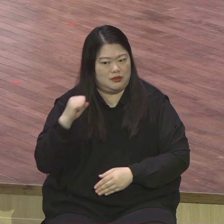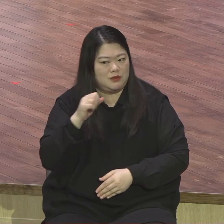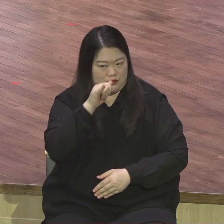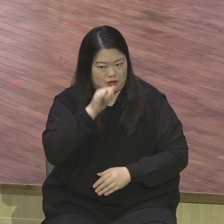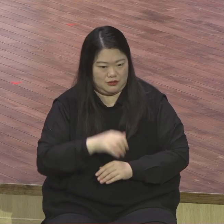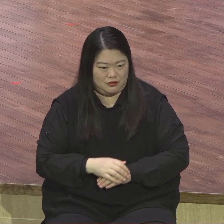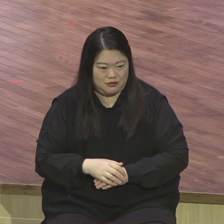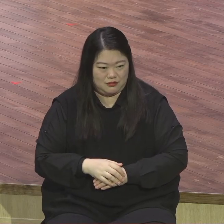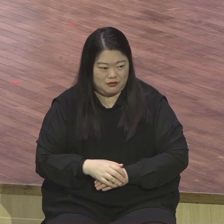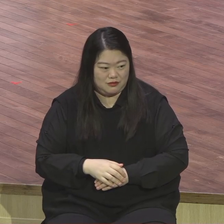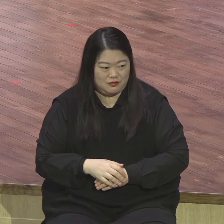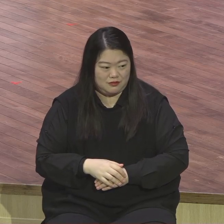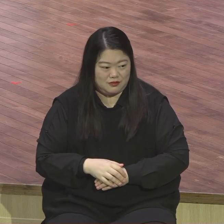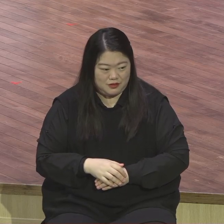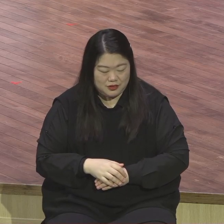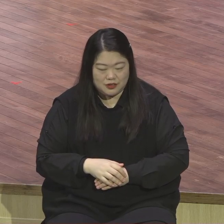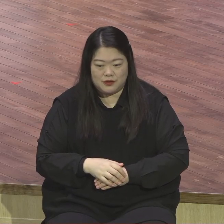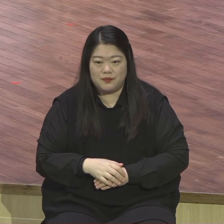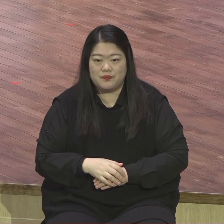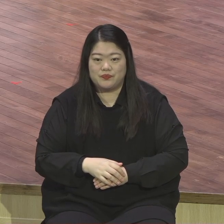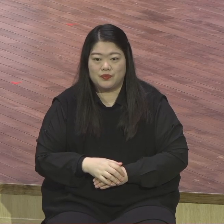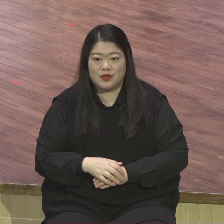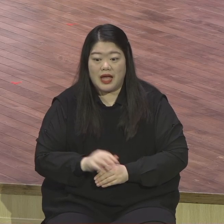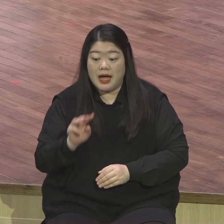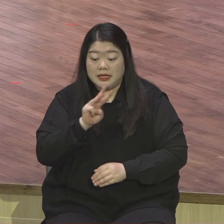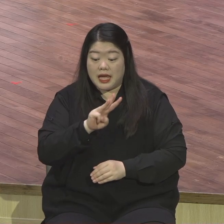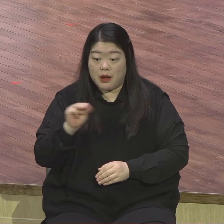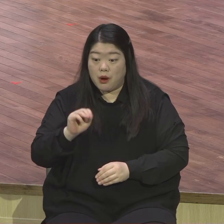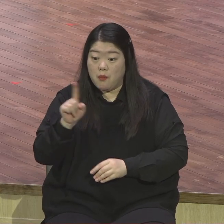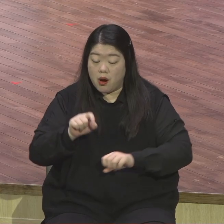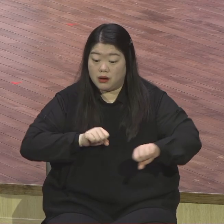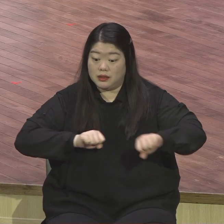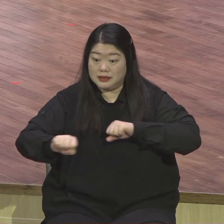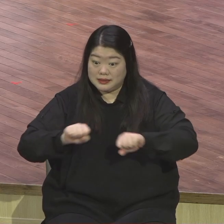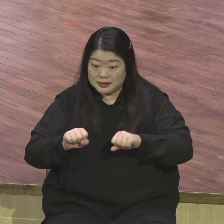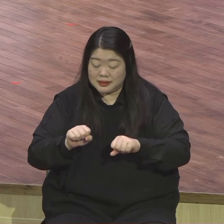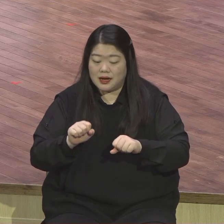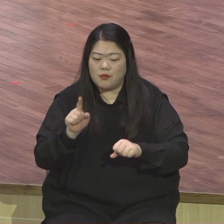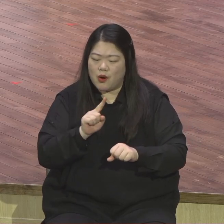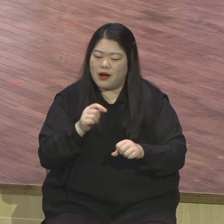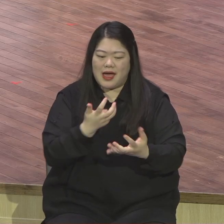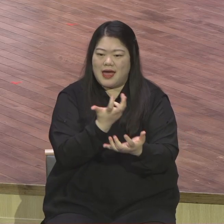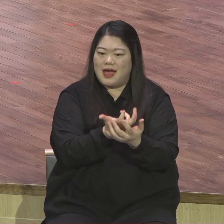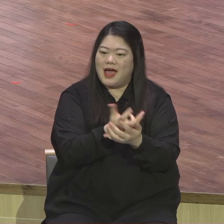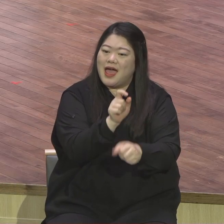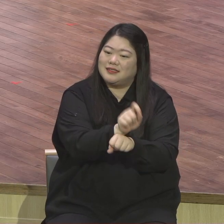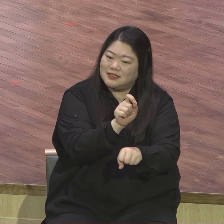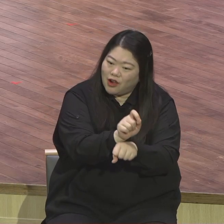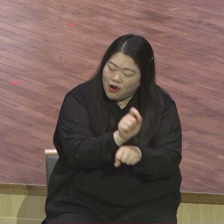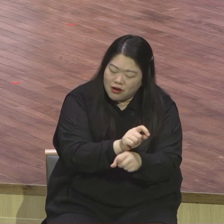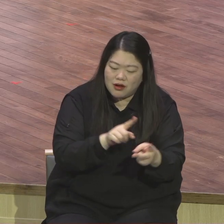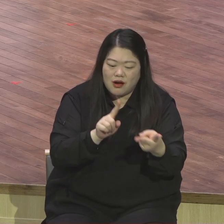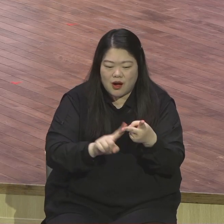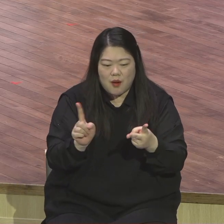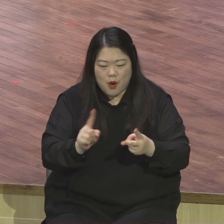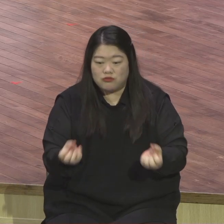전부 다 밖에서 보고 그대로 하려고 심지어 행정도 와가지고 행정 목사 입만들고 땀 누워가지고